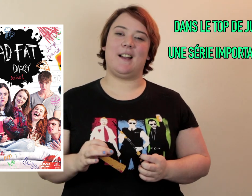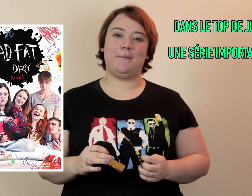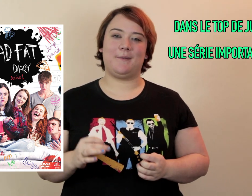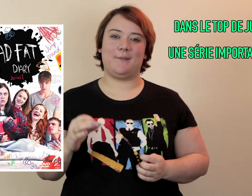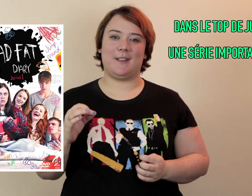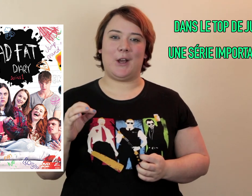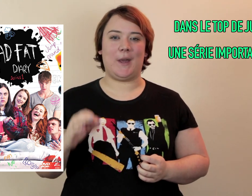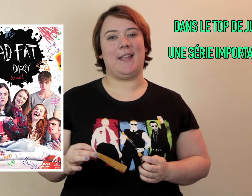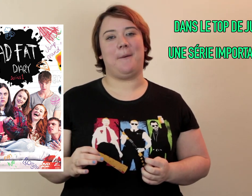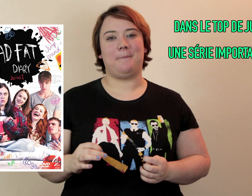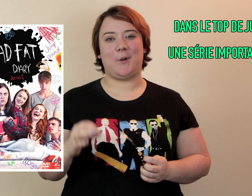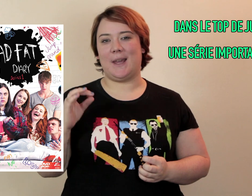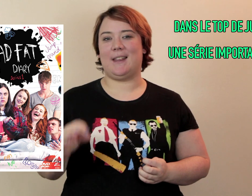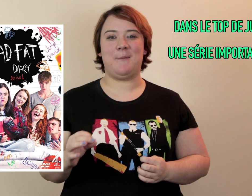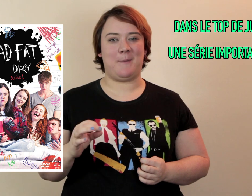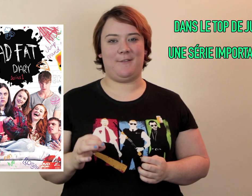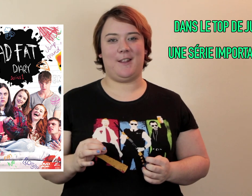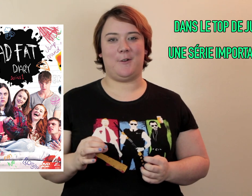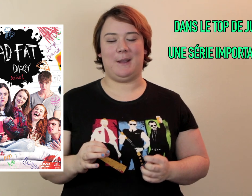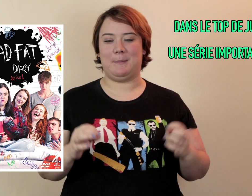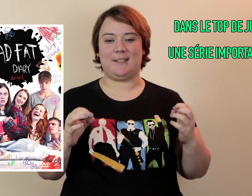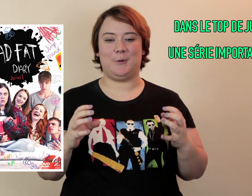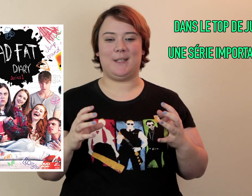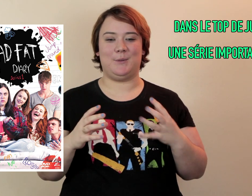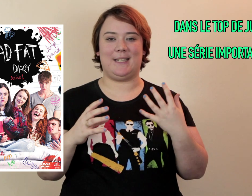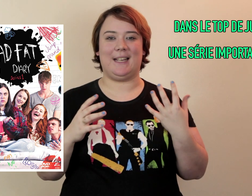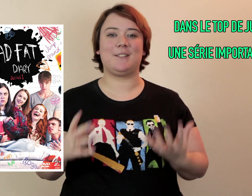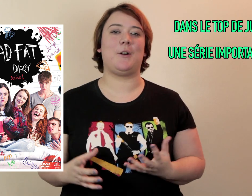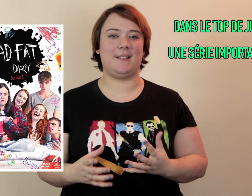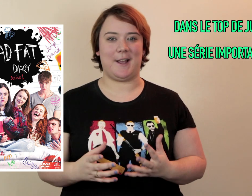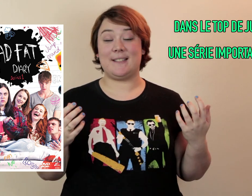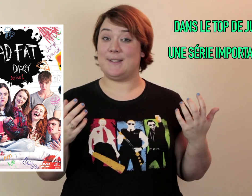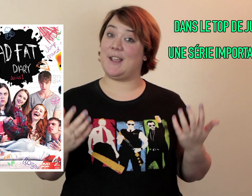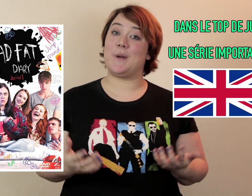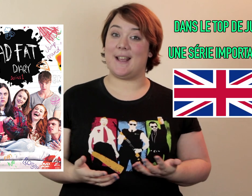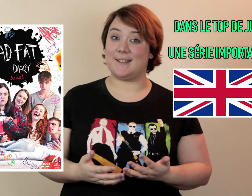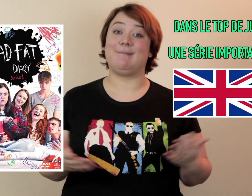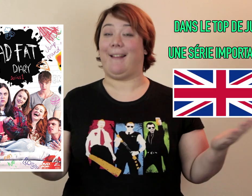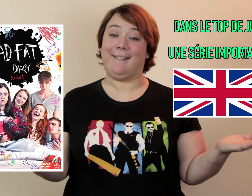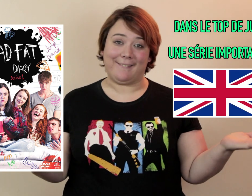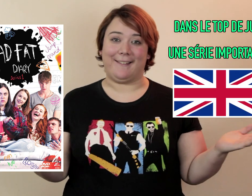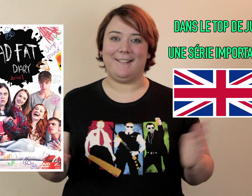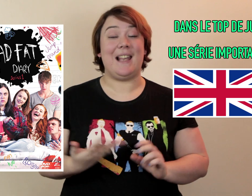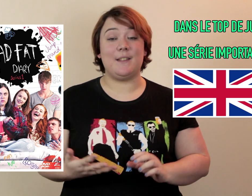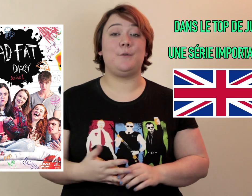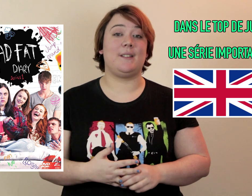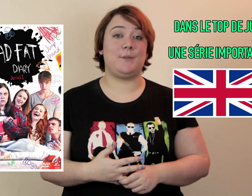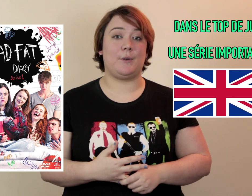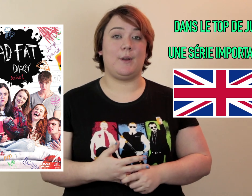-là Regardez-la Regardez My Mad Fat Diary Parce que c'est une série extraordinaire C'est une série anglaise Elle est diffusée sur